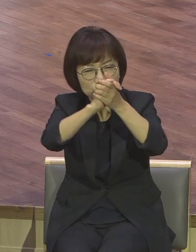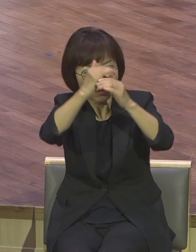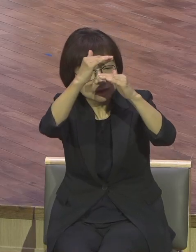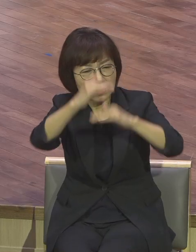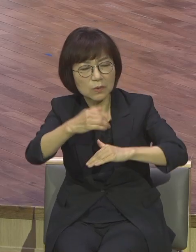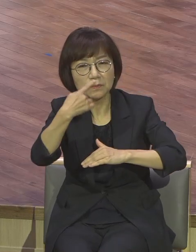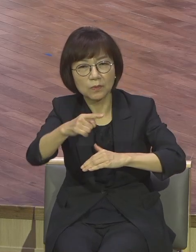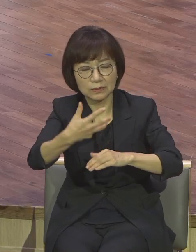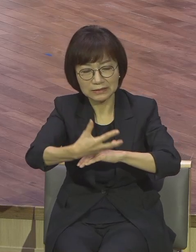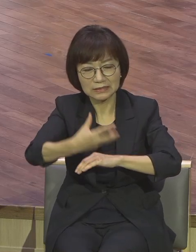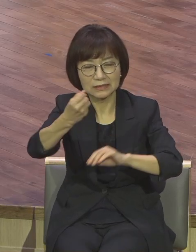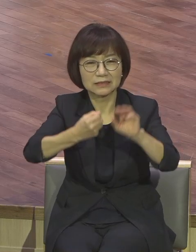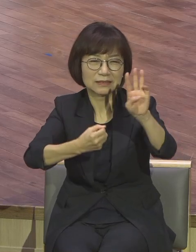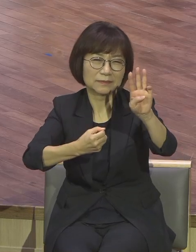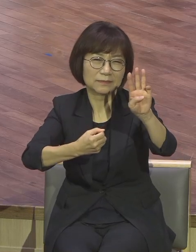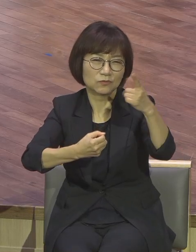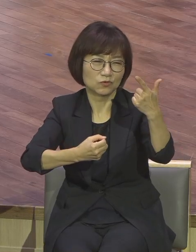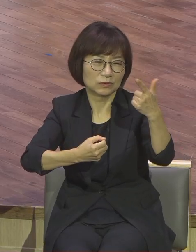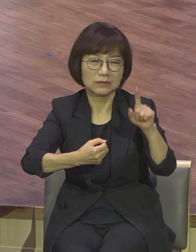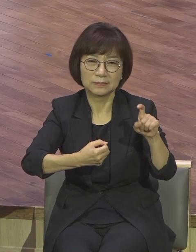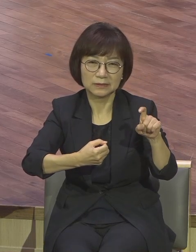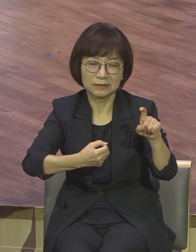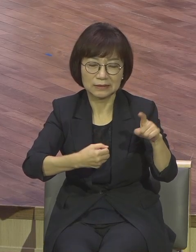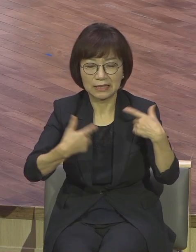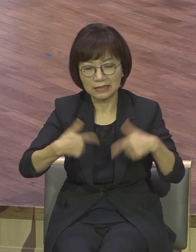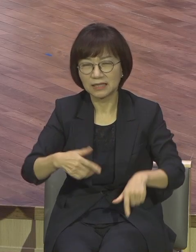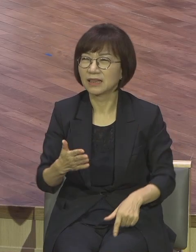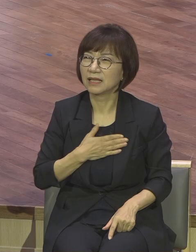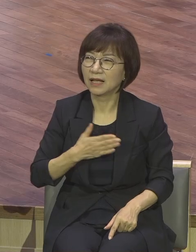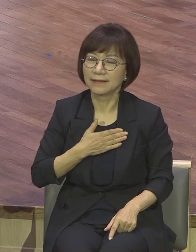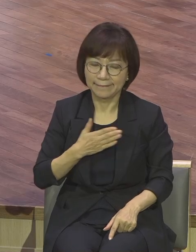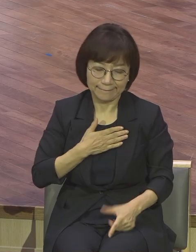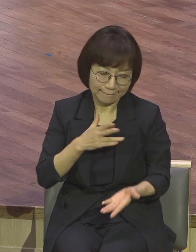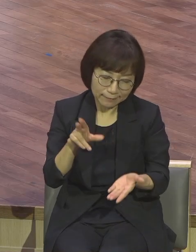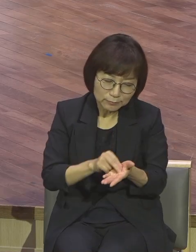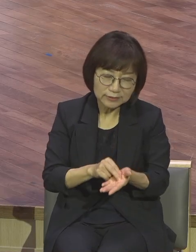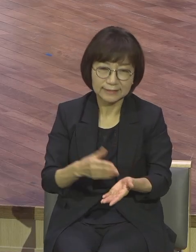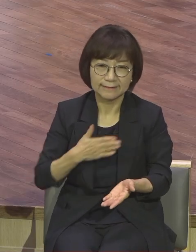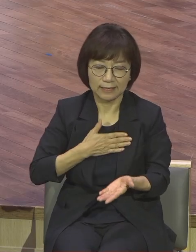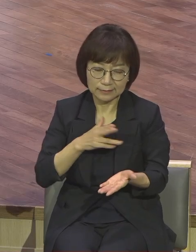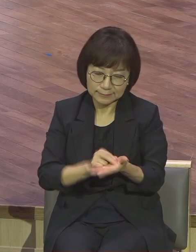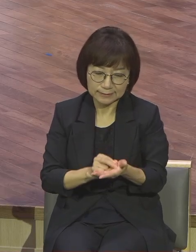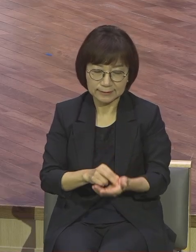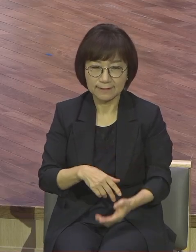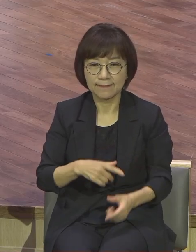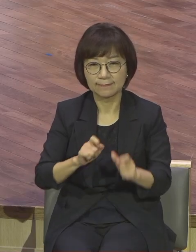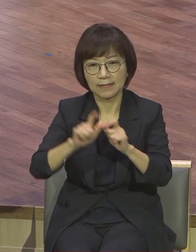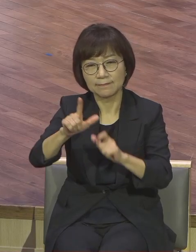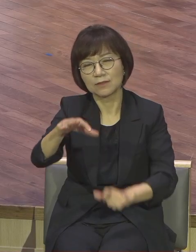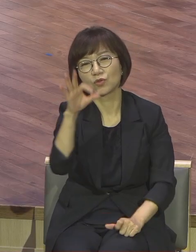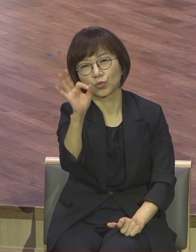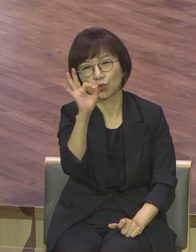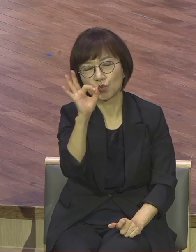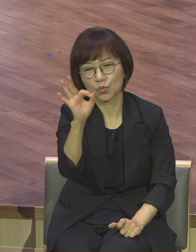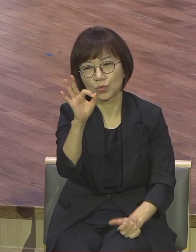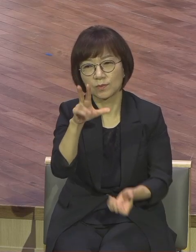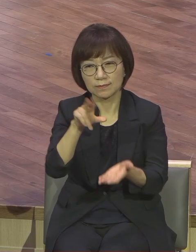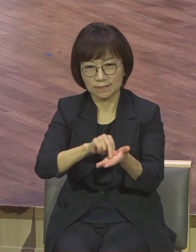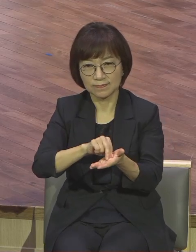늘 자기중심 물질중심 거의 80% 이상의 물질중심 물질중심 그리고